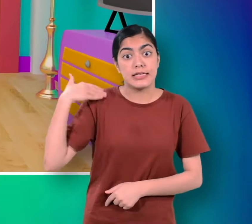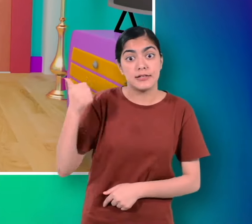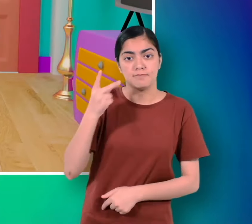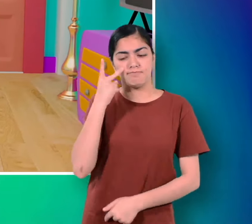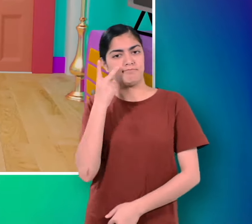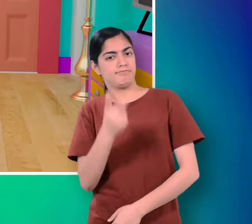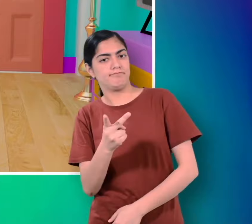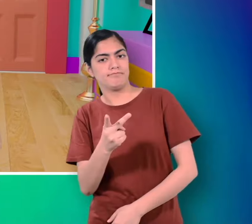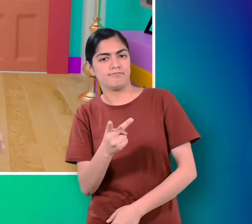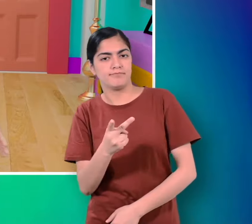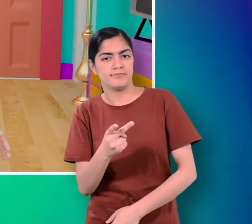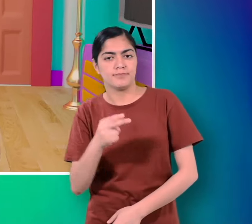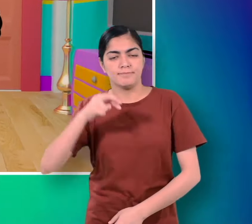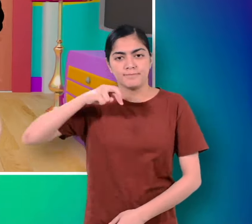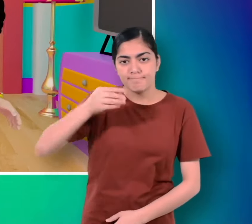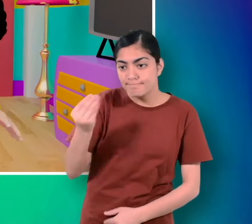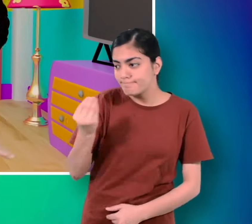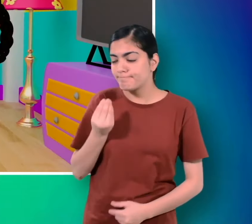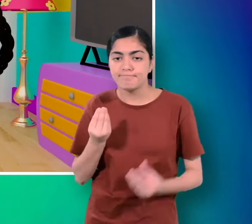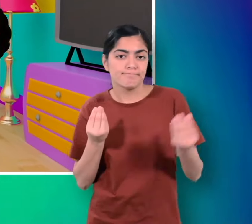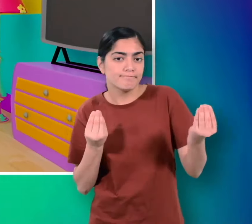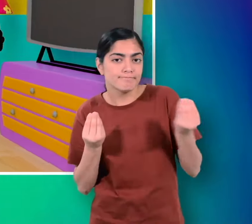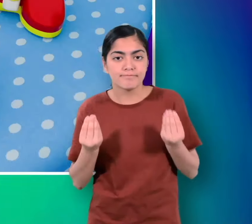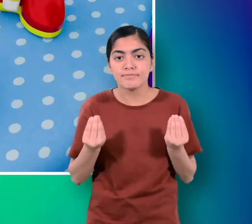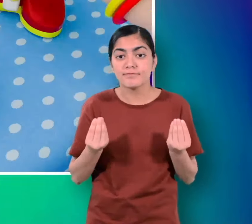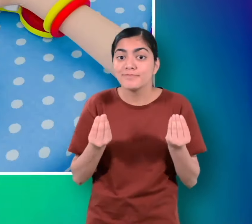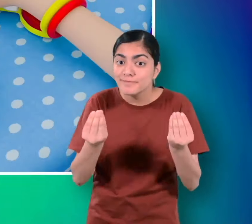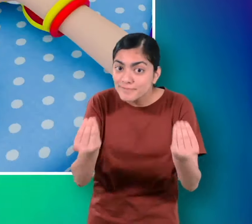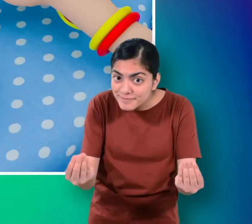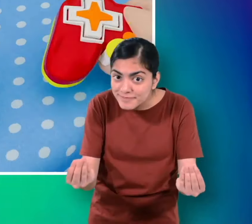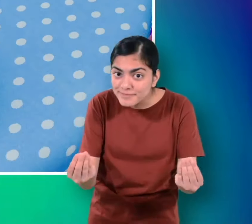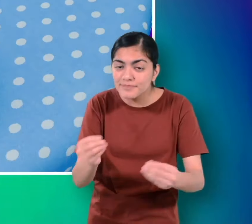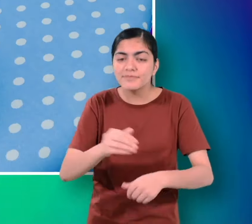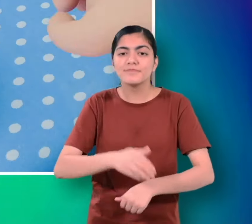जगडा सुनकर दी दी आई साथ में दोरी मोट लाए